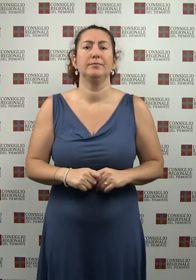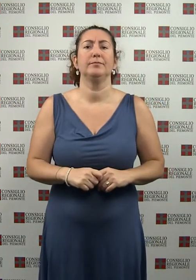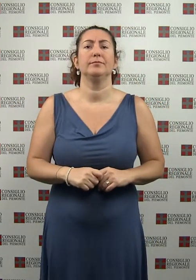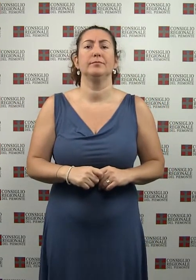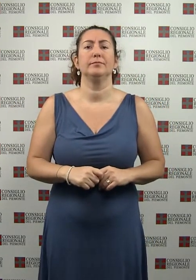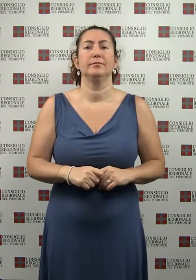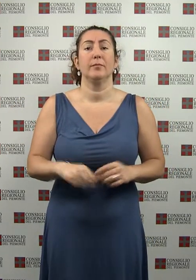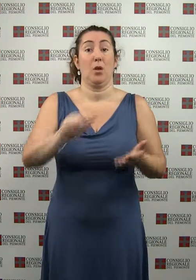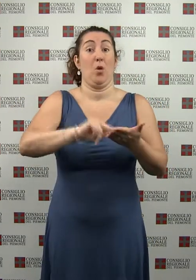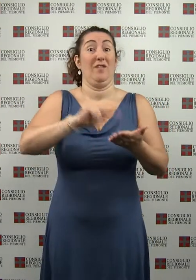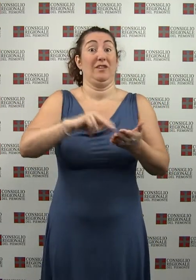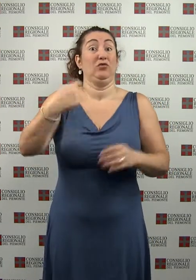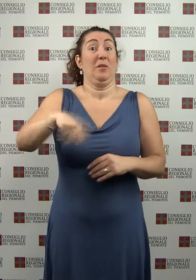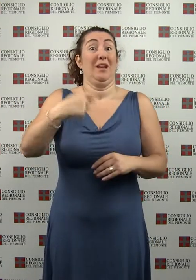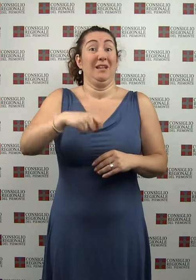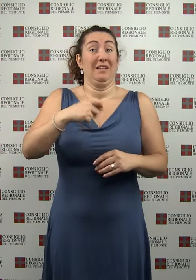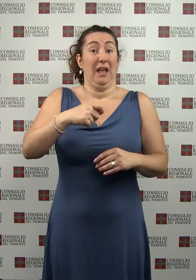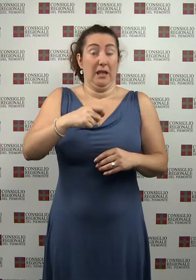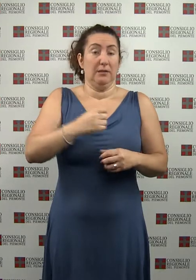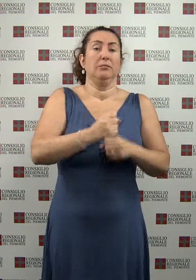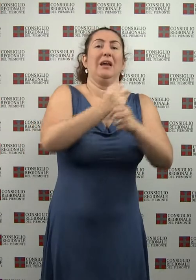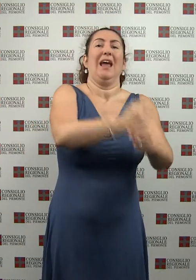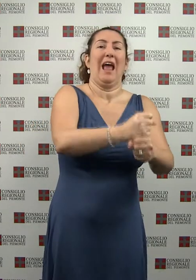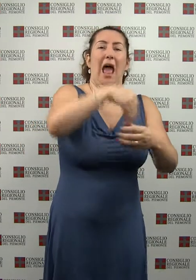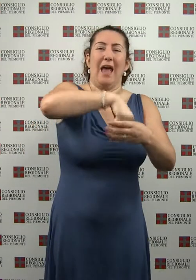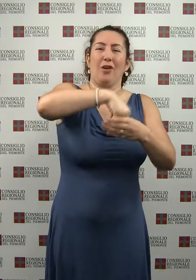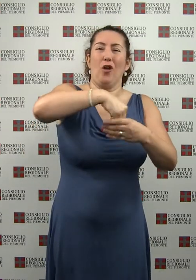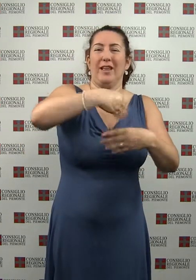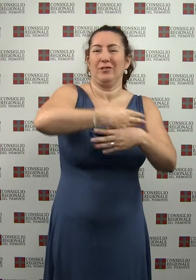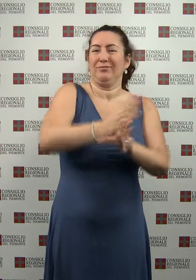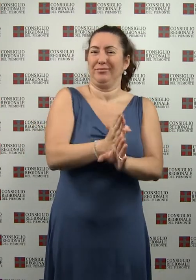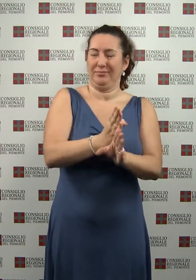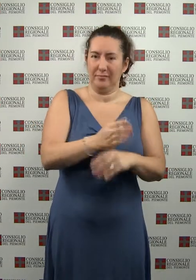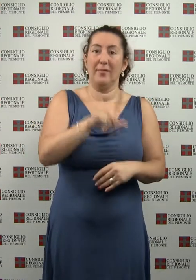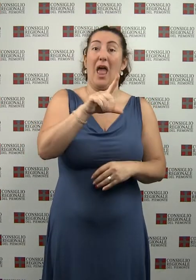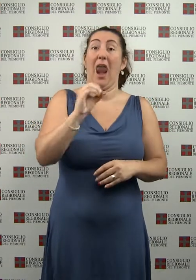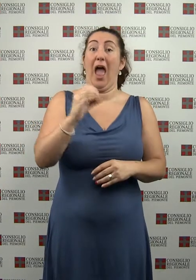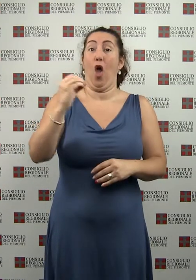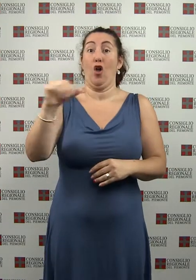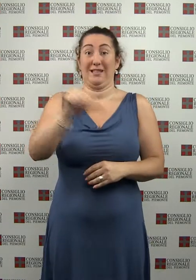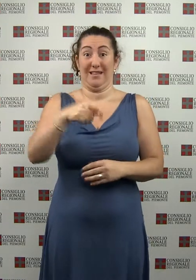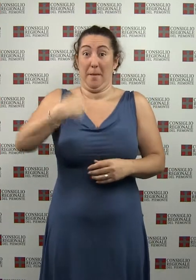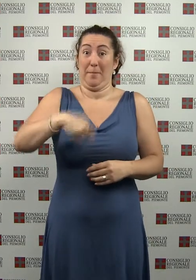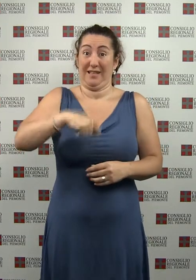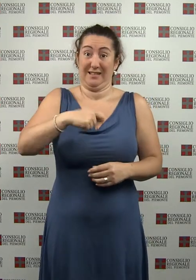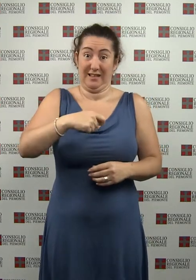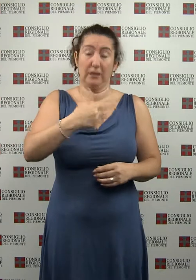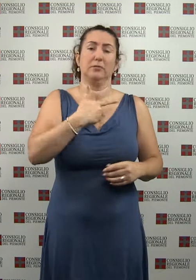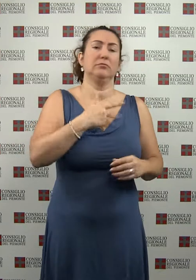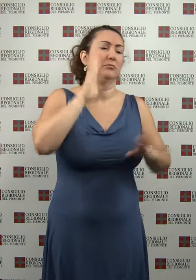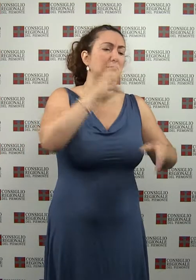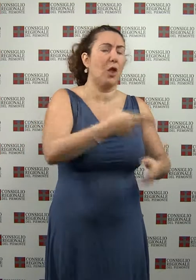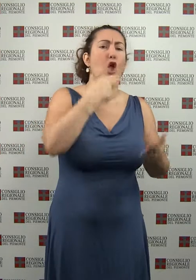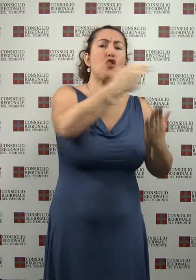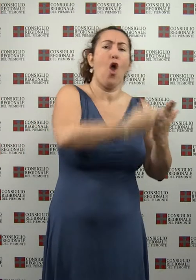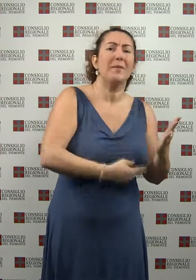L'ufficio di presidenza ha ripartito gli incarichi al proprio interno. Il Presidente Mauro Laus presiede le commissioni nomine e regolamento e